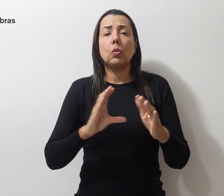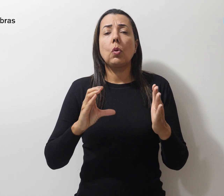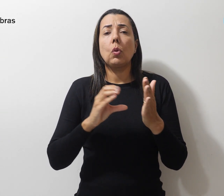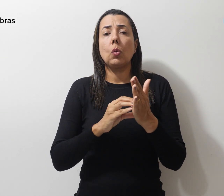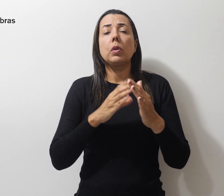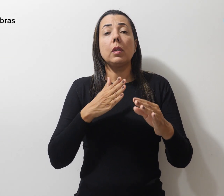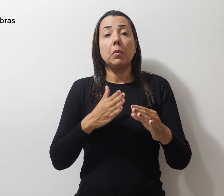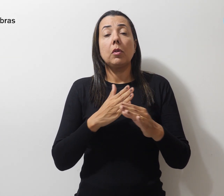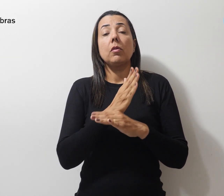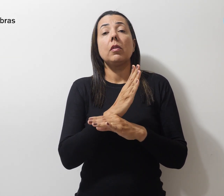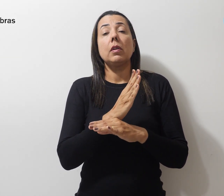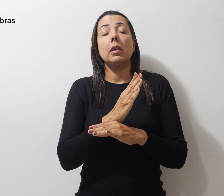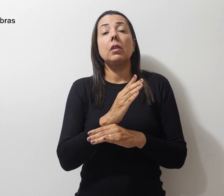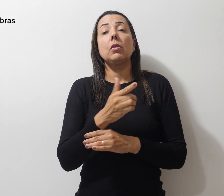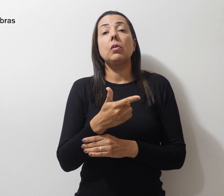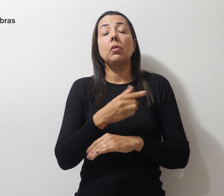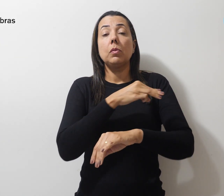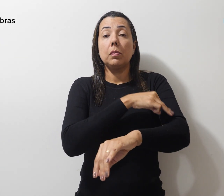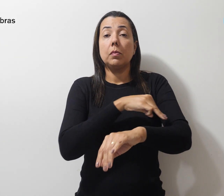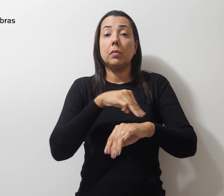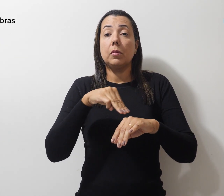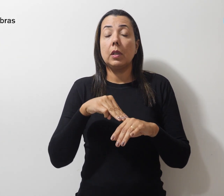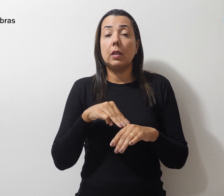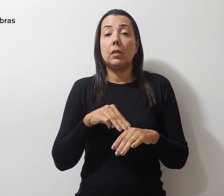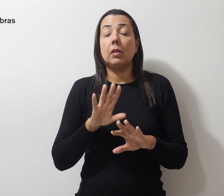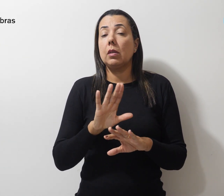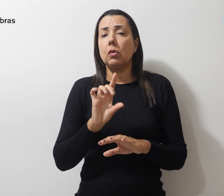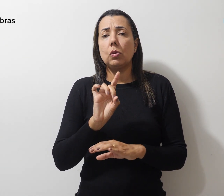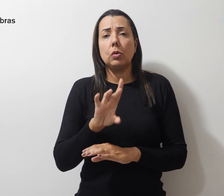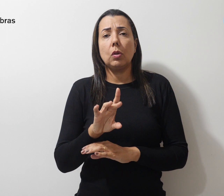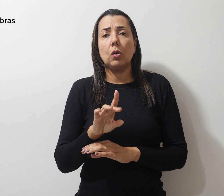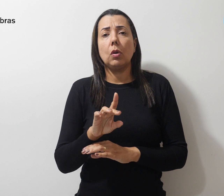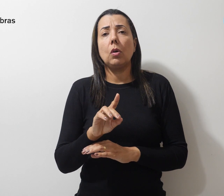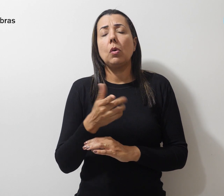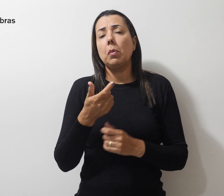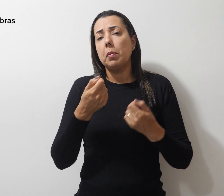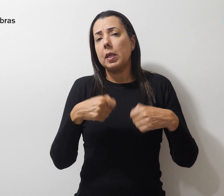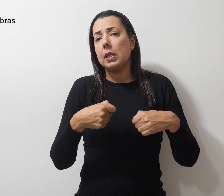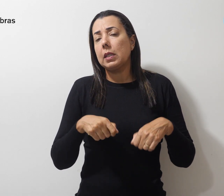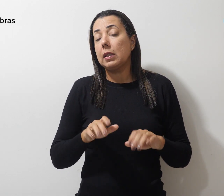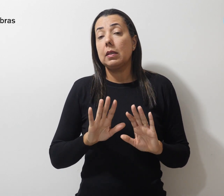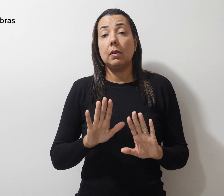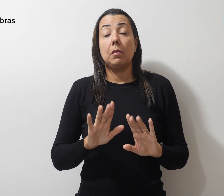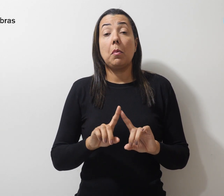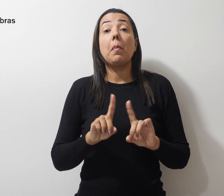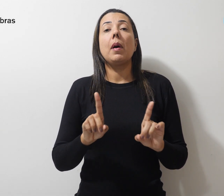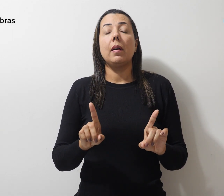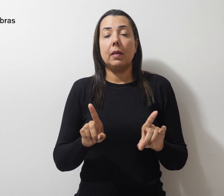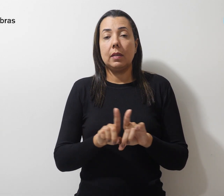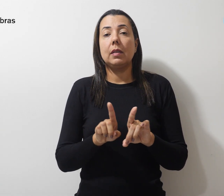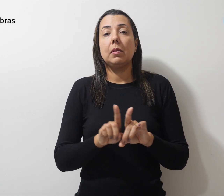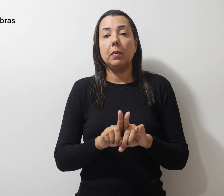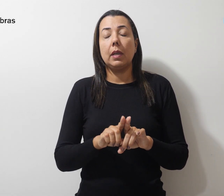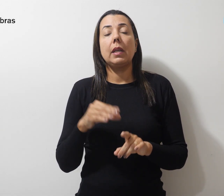concurso público do magistério não é apenas uma necessidade, mas uma urgência.